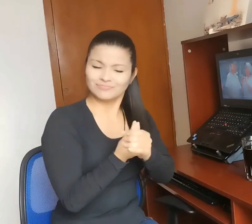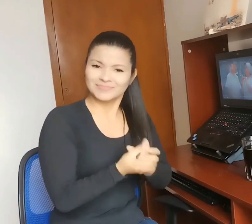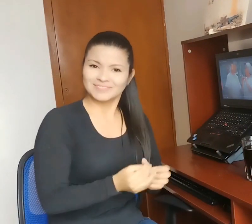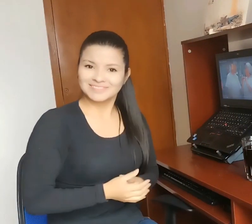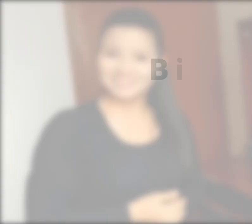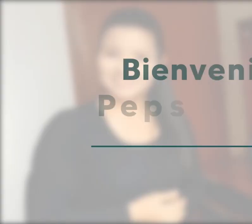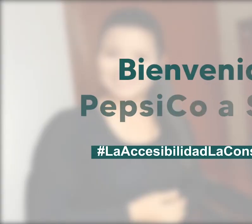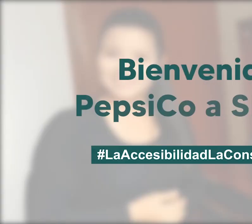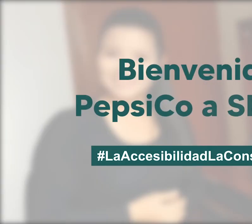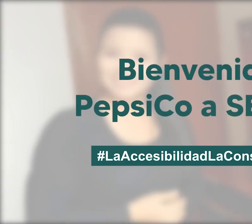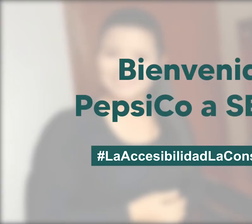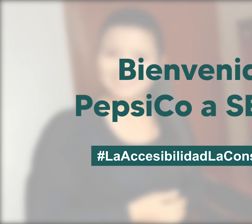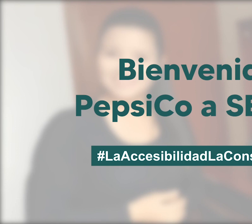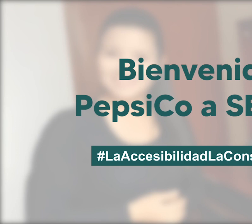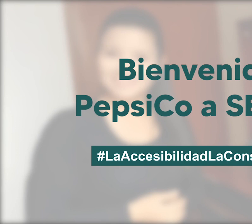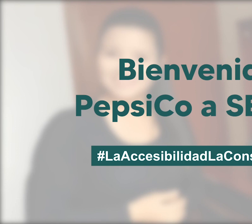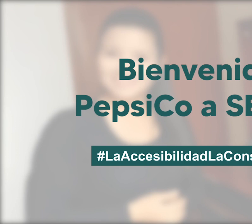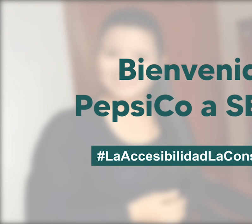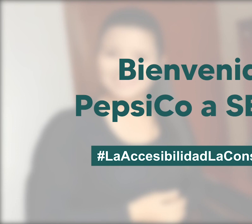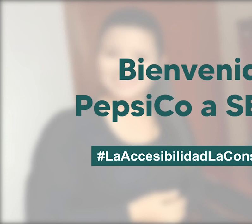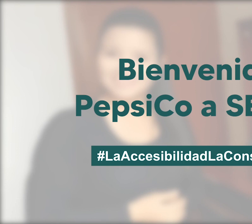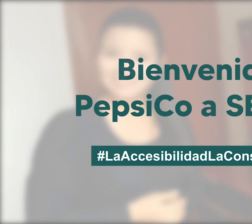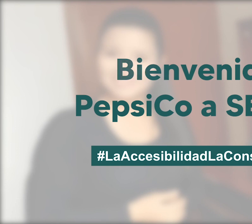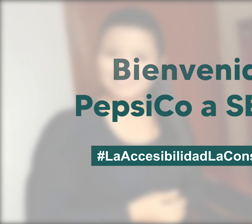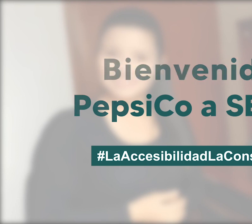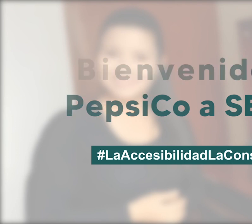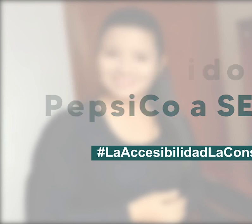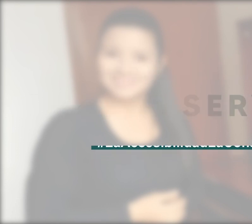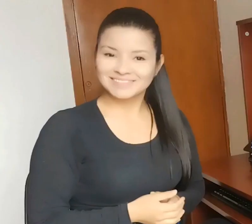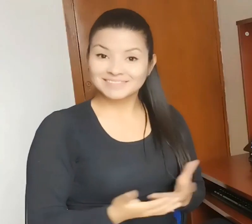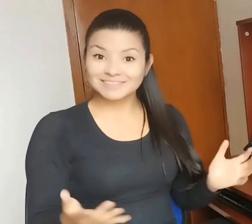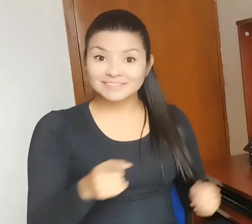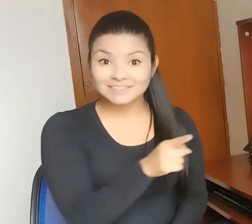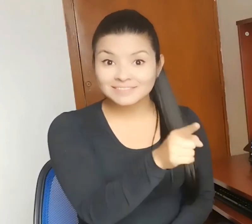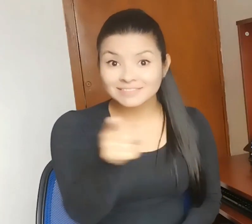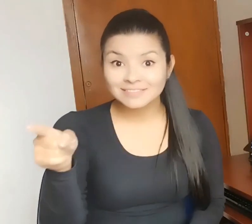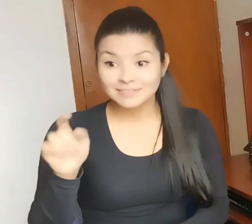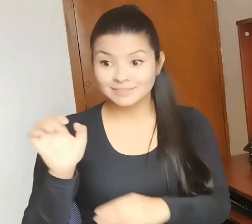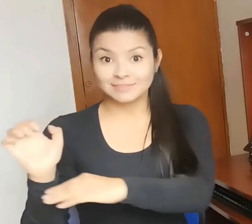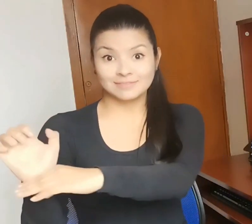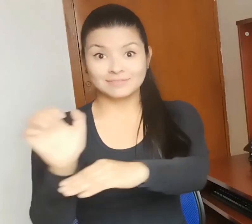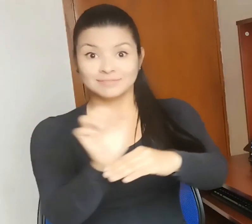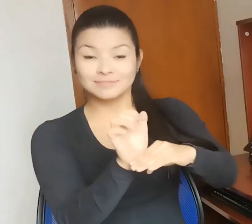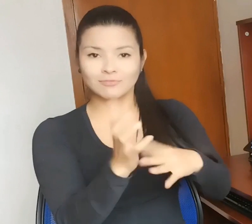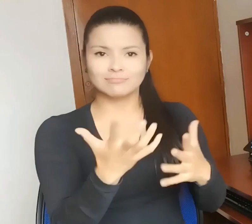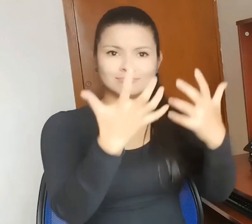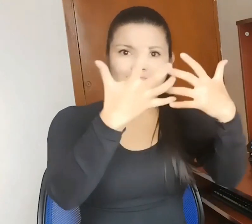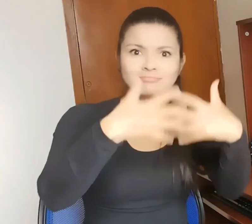información. Bienvenido Pépsico a Servir, numeral la accesibilidad la construyo yo. Si ustedes como empresas o